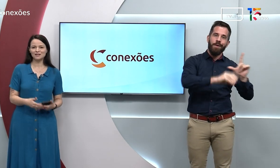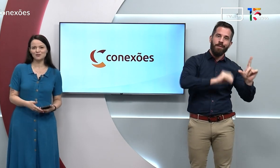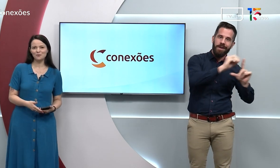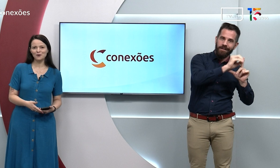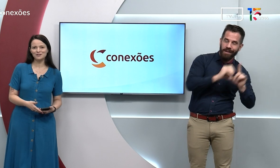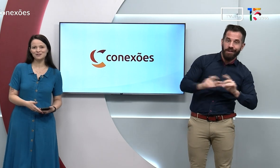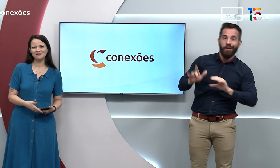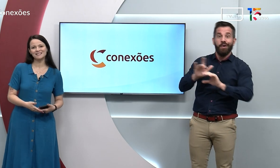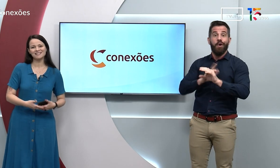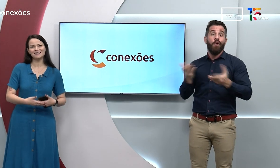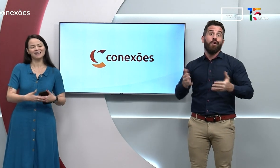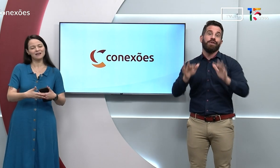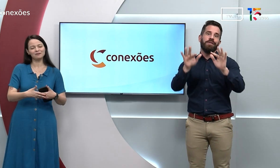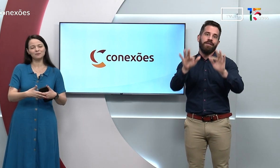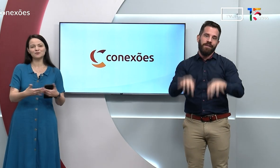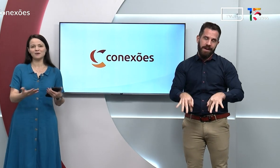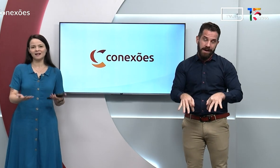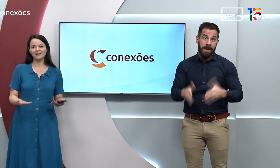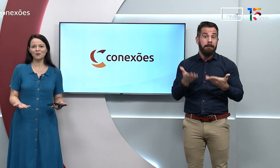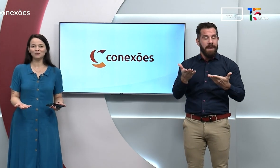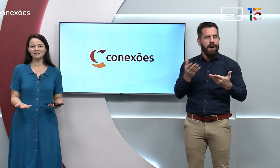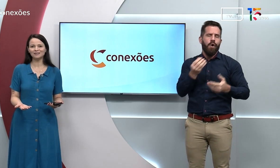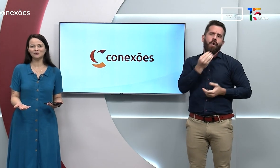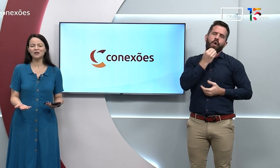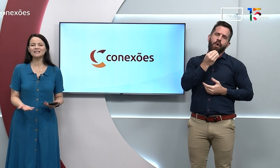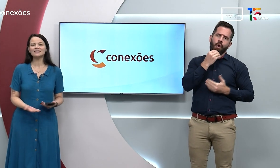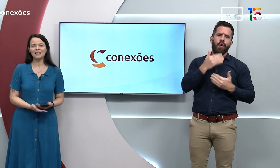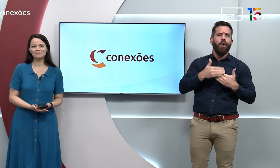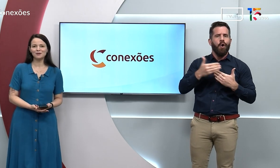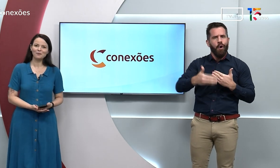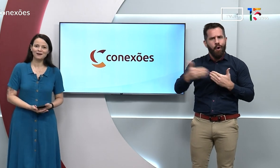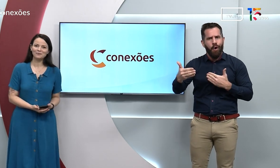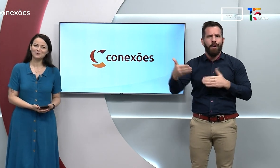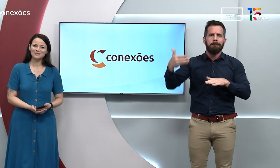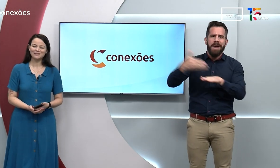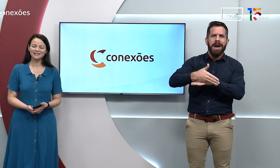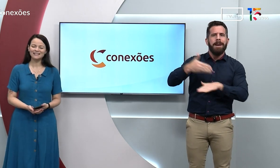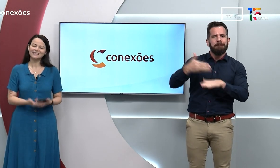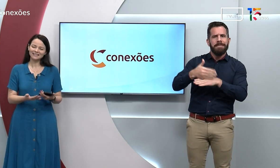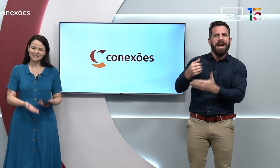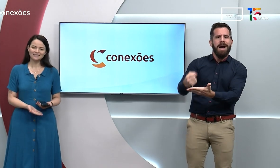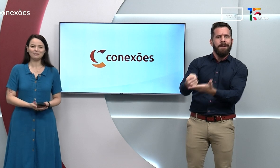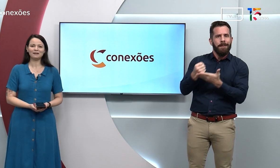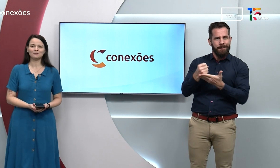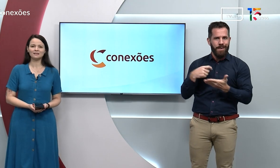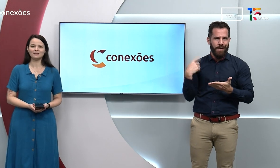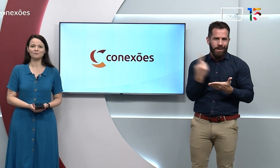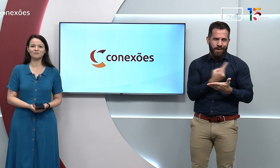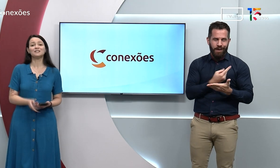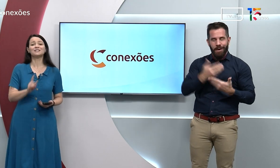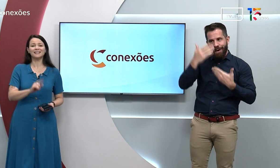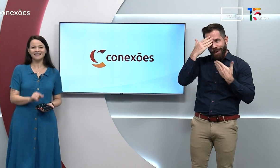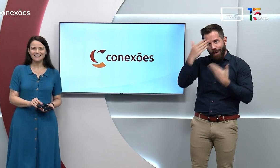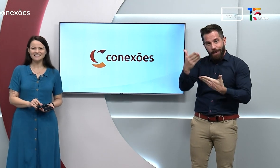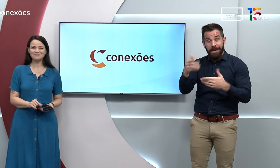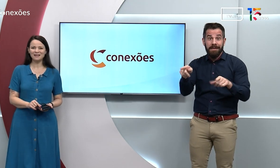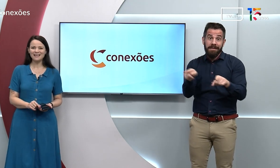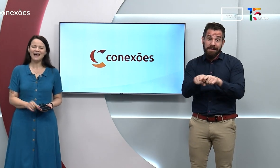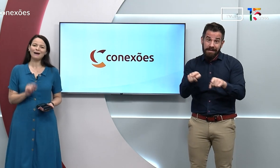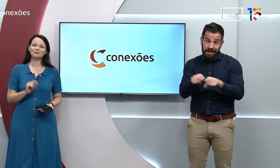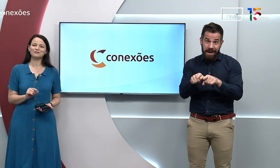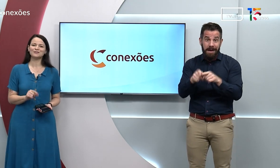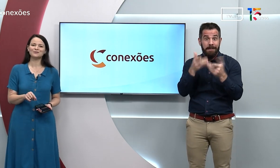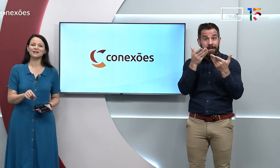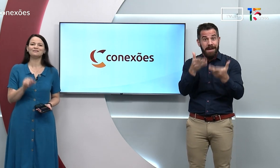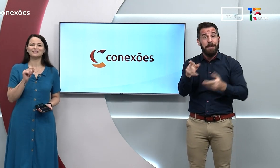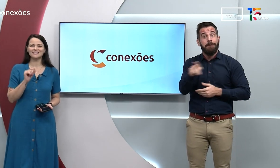Eles nos deixam hoje, mas a gente, claro, vai continuar contando sempre com o auxílio deles e agradecendo a participação. E a gente agradece também